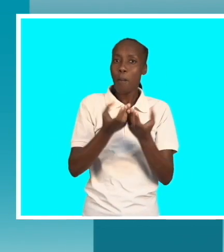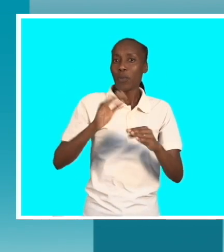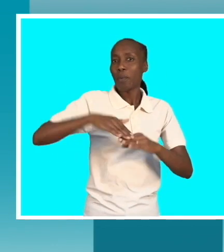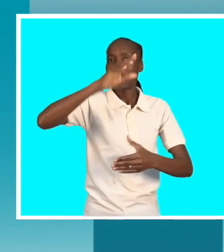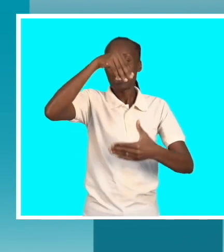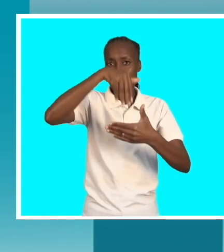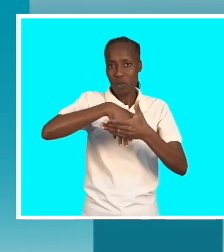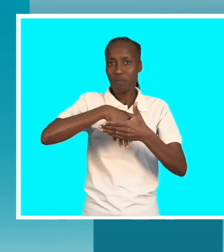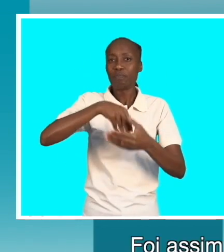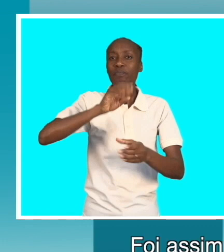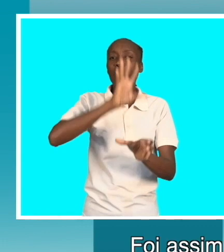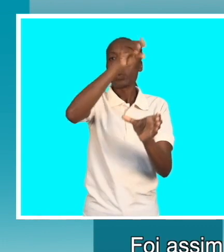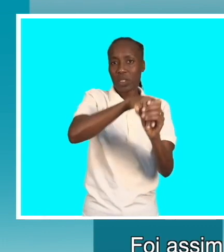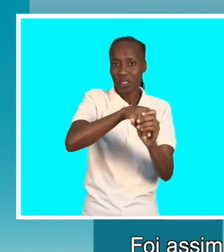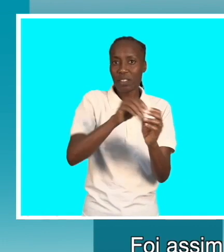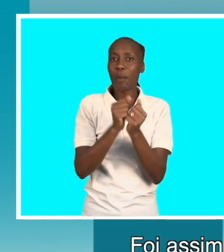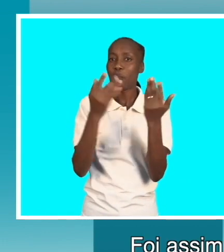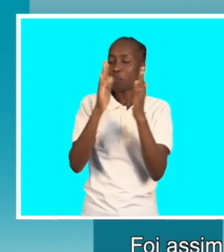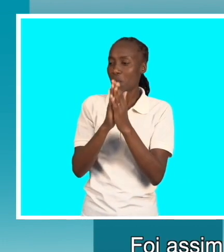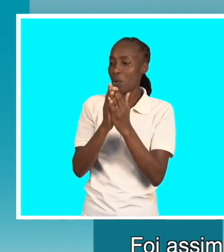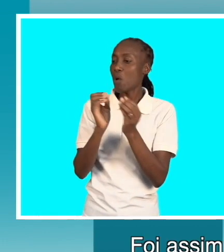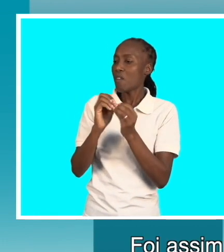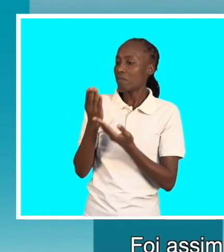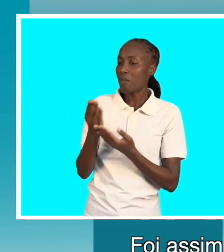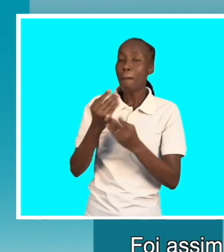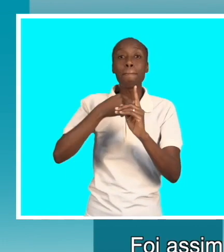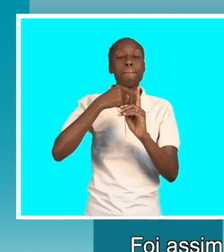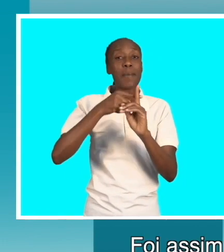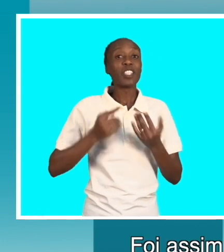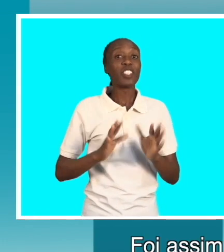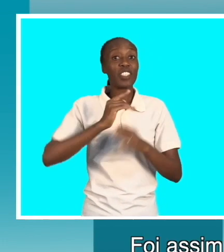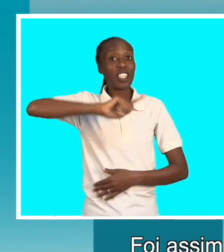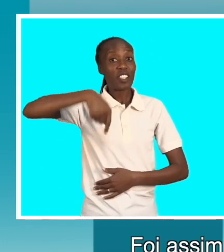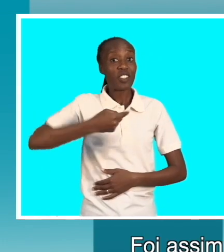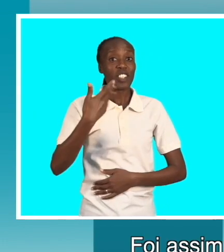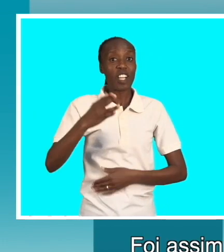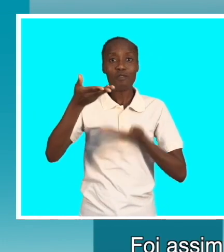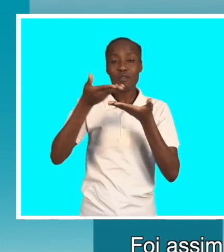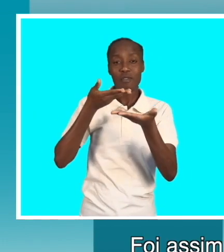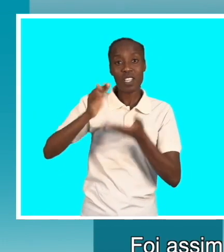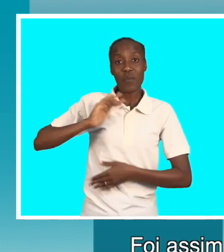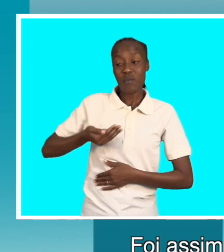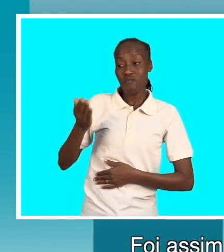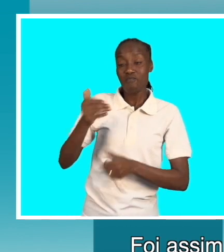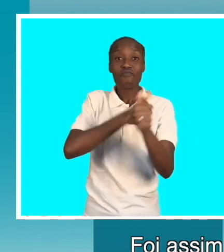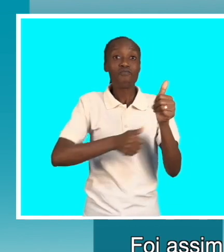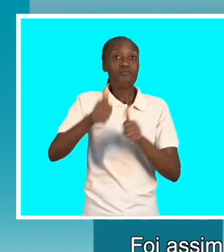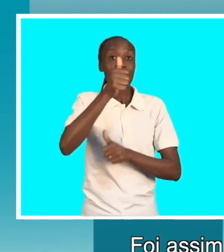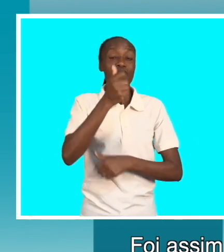obrigado foi assim que nós hoje fizemos mais vida que nós tivemos em conversa alta